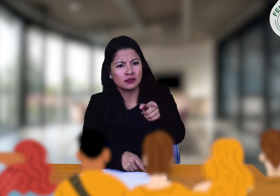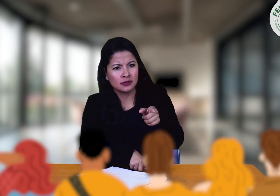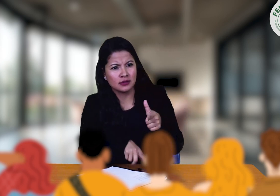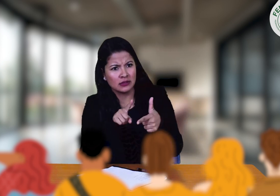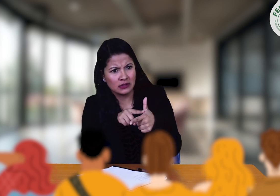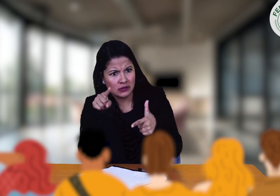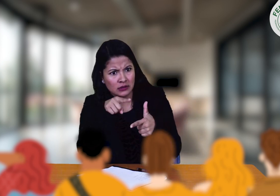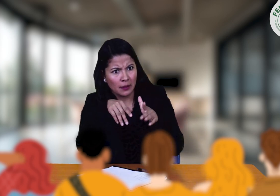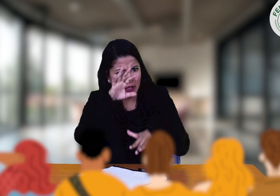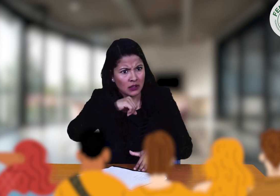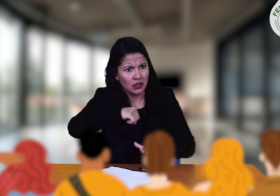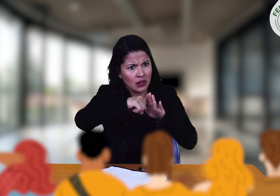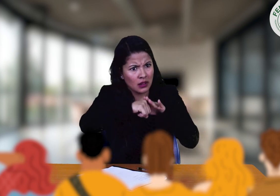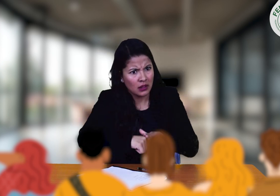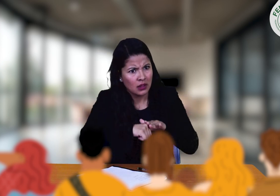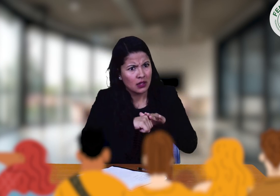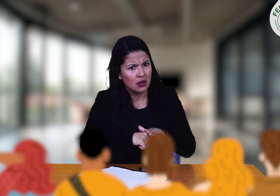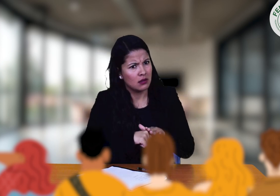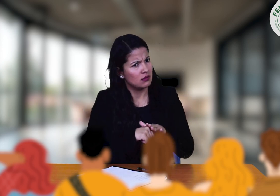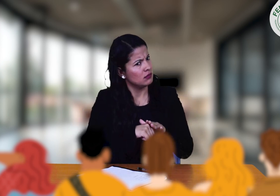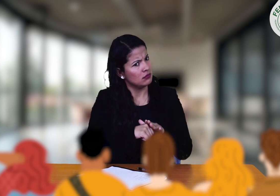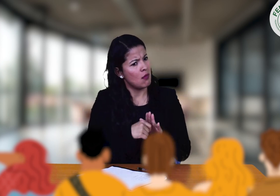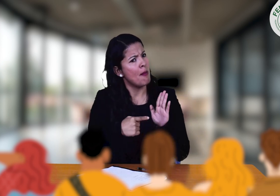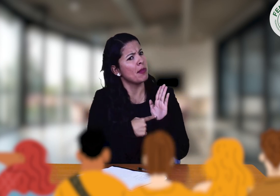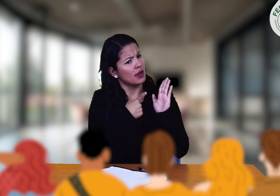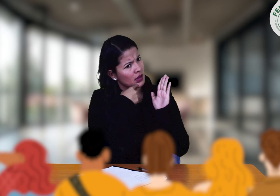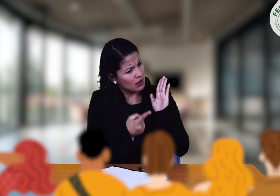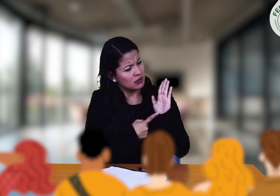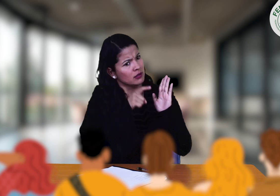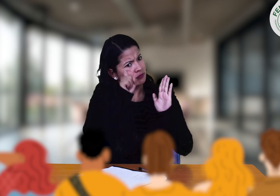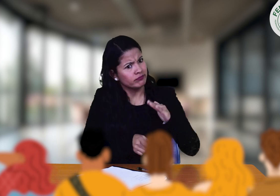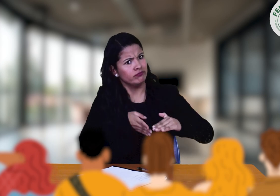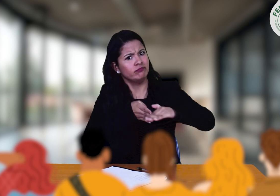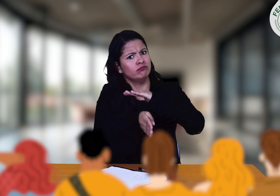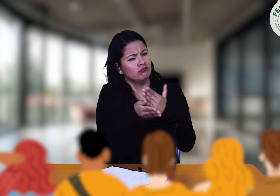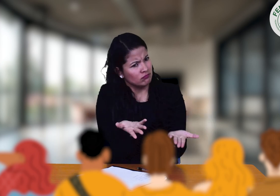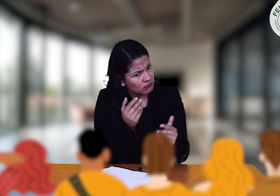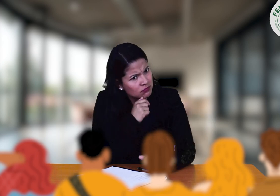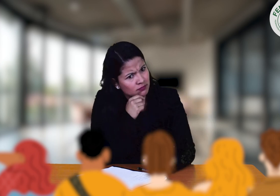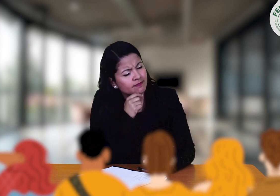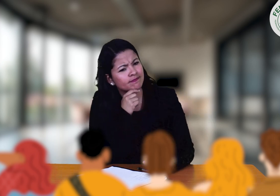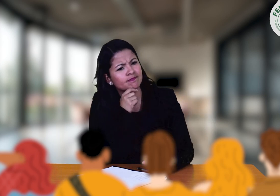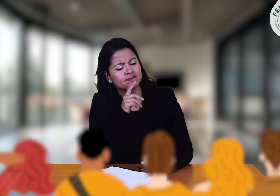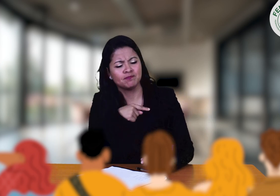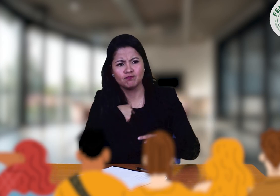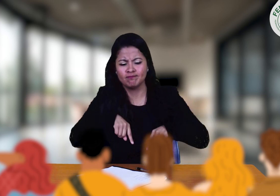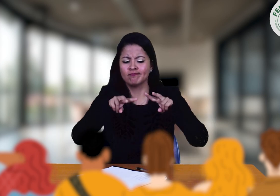Las estadísticas dicen que va en aumento la vulneración de derechos, pero la ley dice que debe haber accesibilidad. Voy a seguir